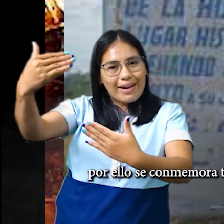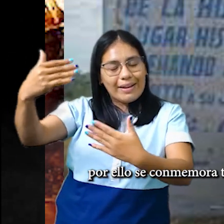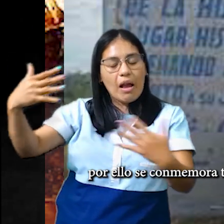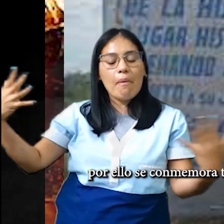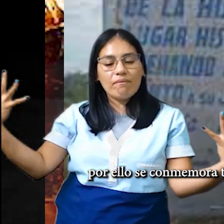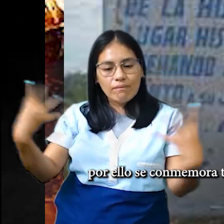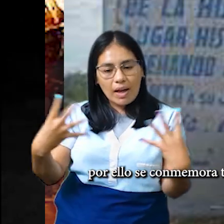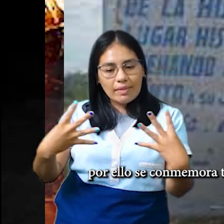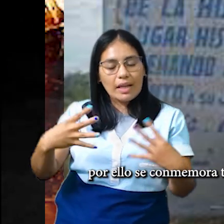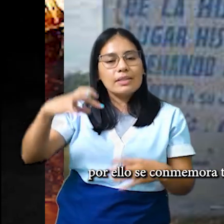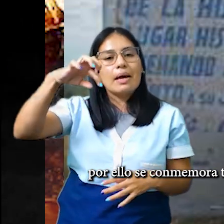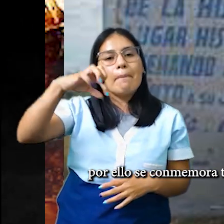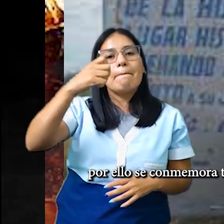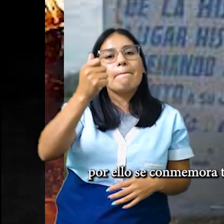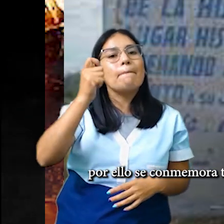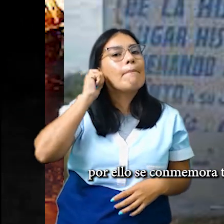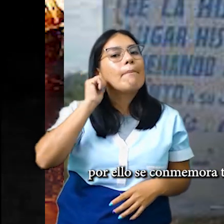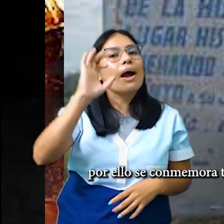Largo.